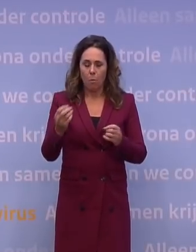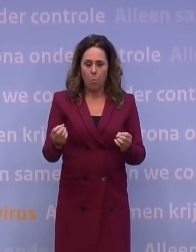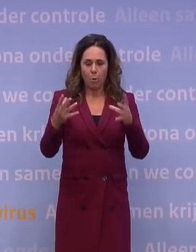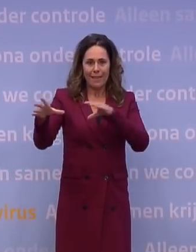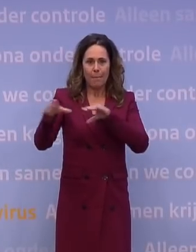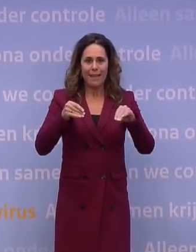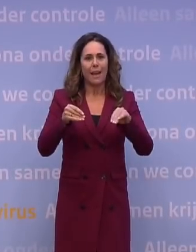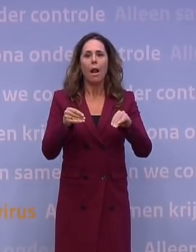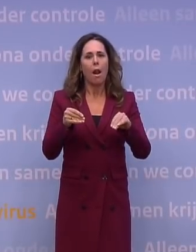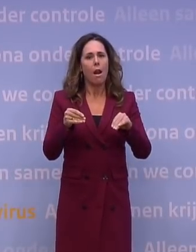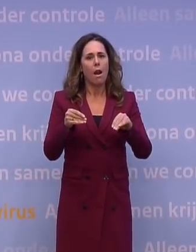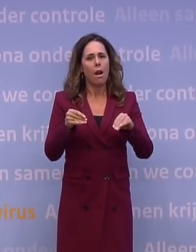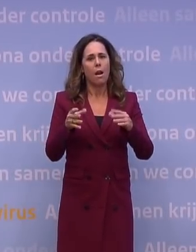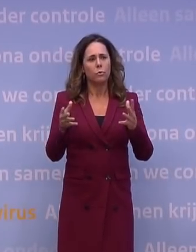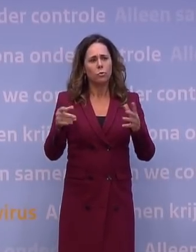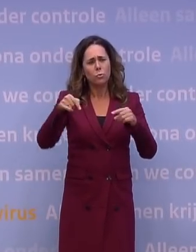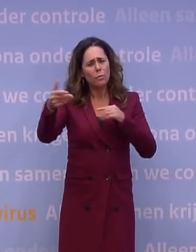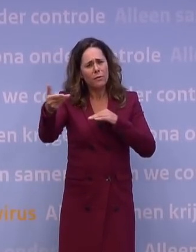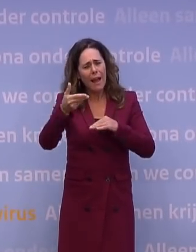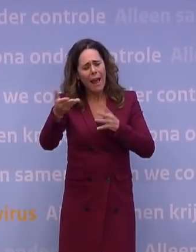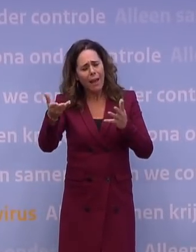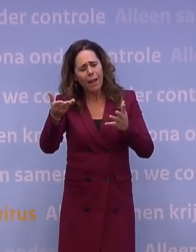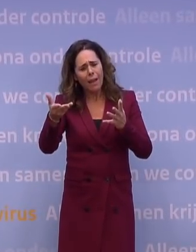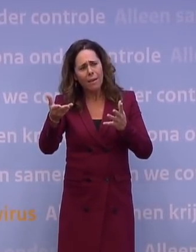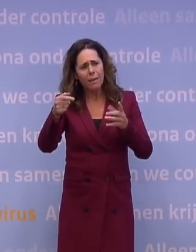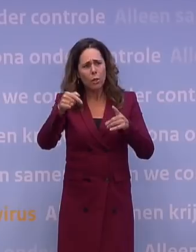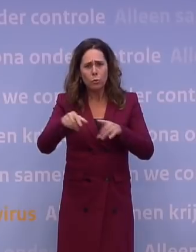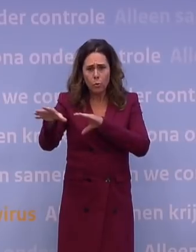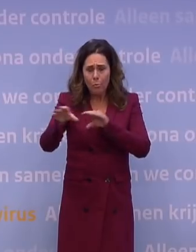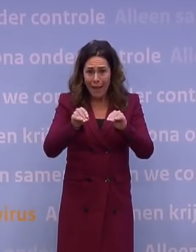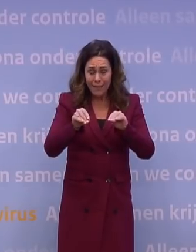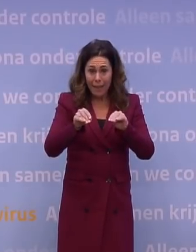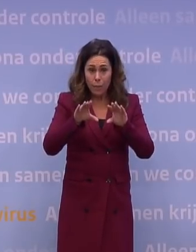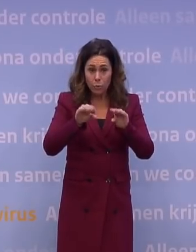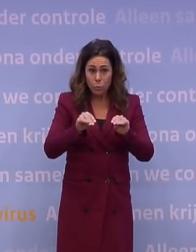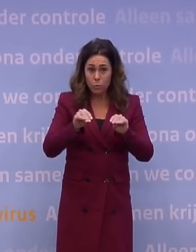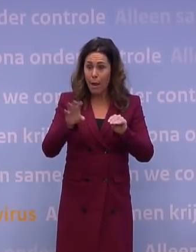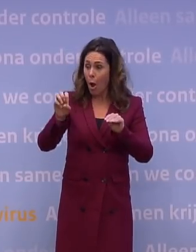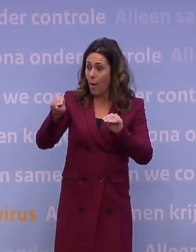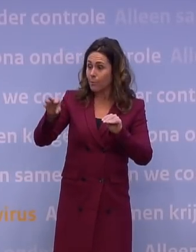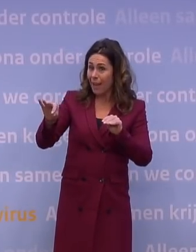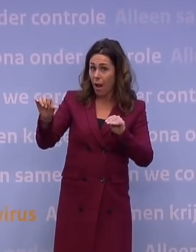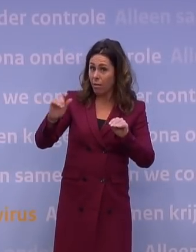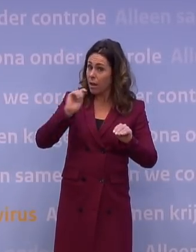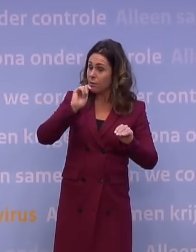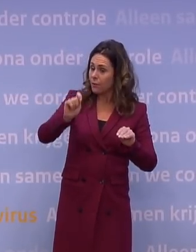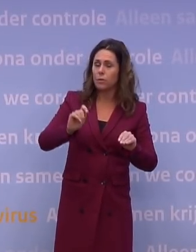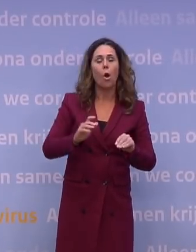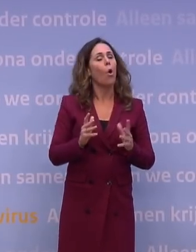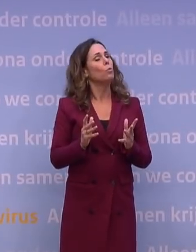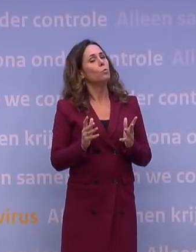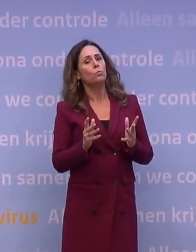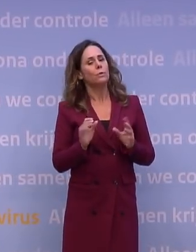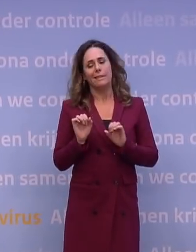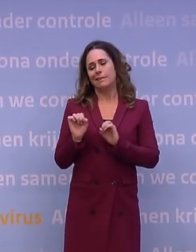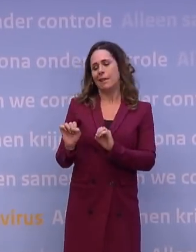Ja, vraag zou nu eigenlijk zijn, zijn er maatregelen die jullie nu treffen die tegen het advies in zijn van het OMT? Nou, niet tegen, maar op